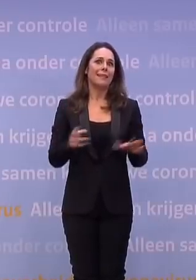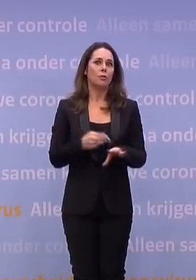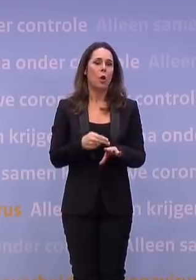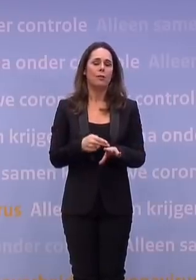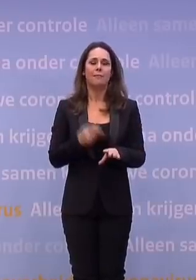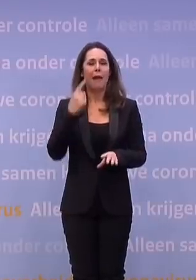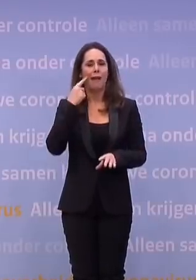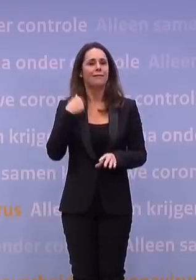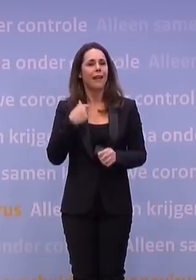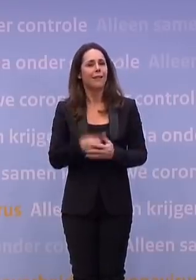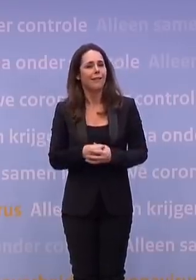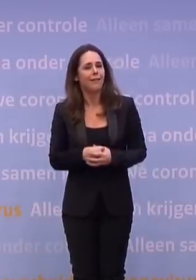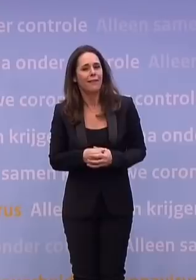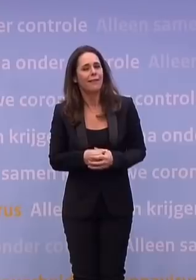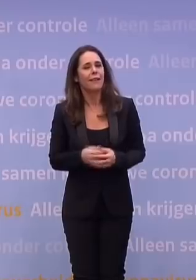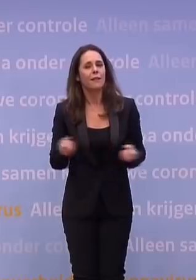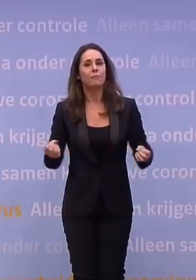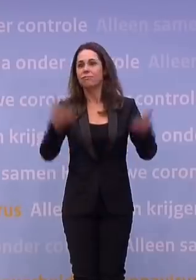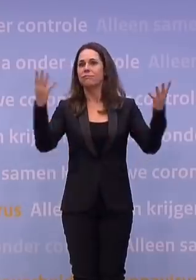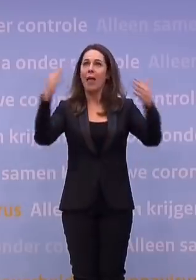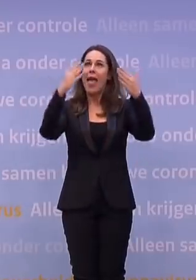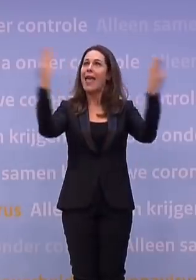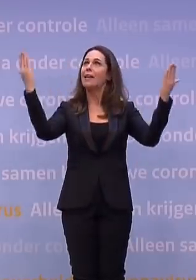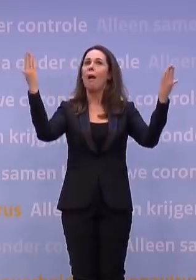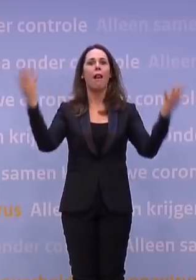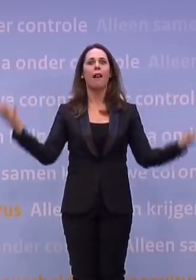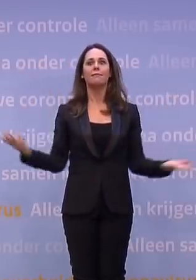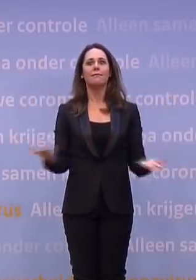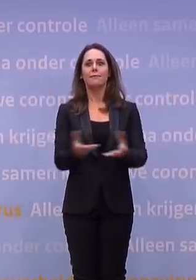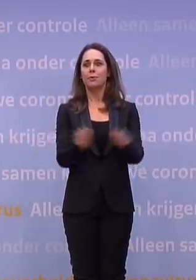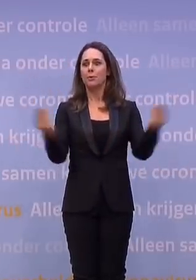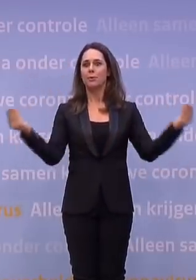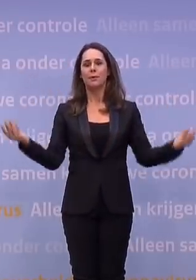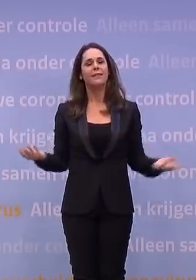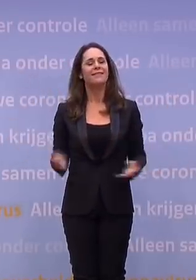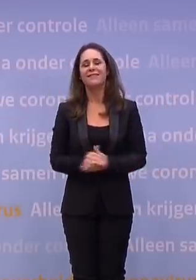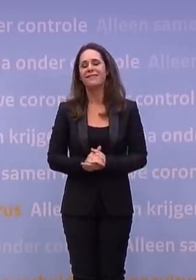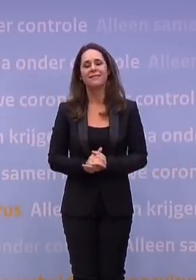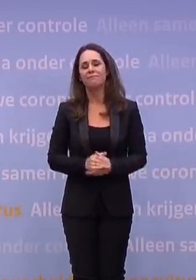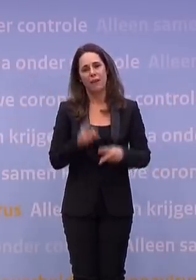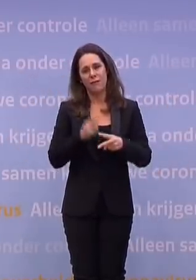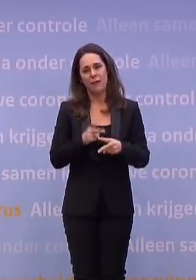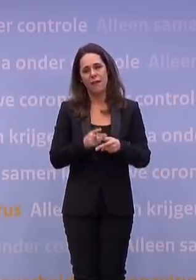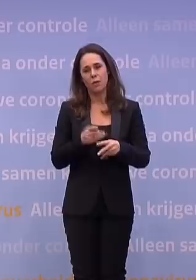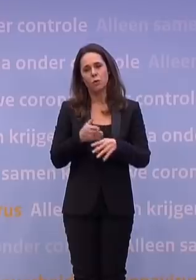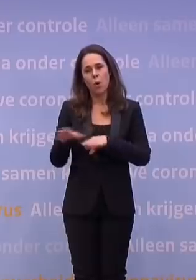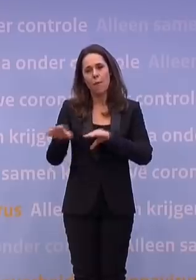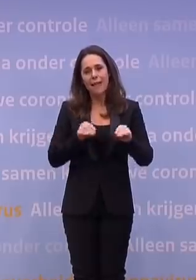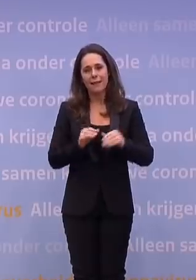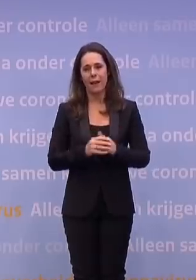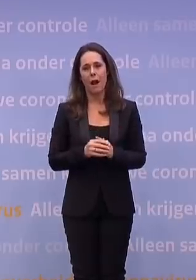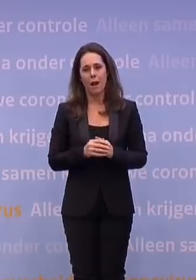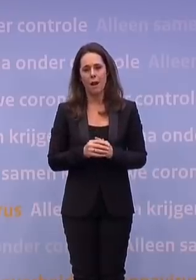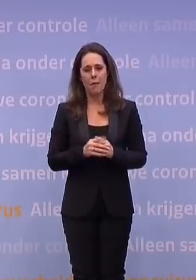onwaarschijnlijk. Dan is ineens de hemel helemaal opengebroken, dus ik verwacht dat we nog steeds maatregelen moeten nemen. Maar in welke